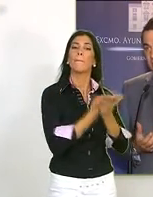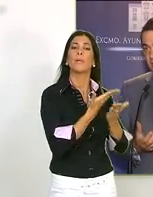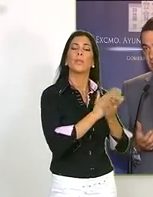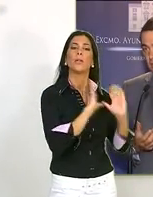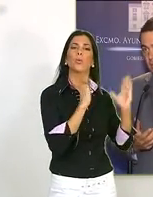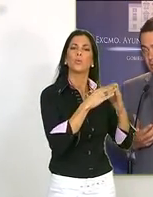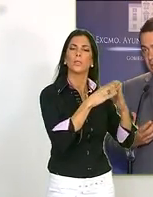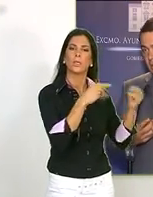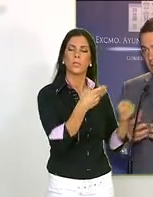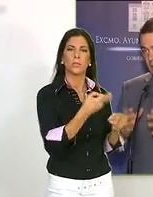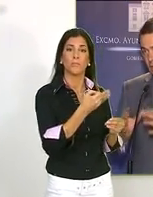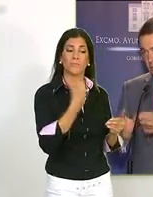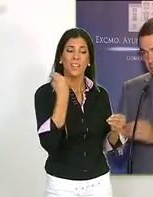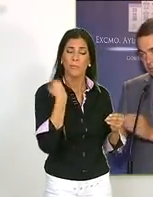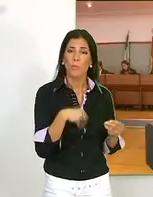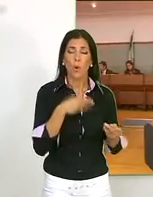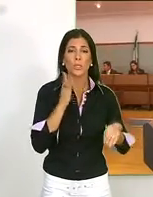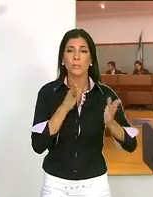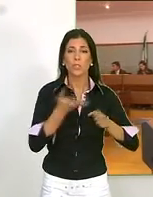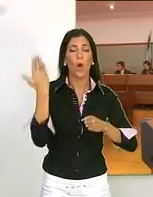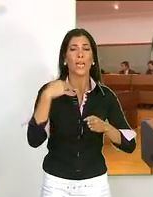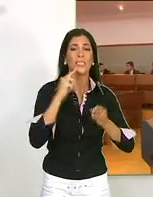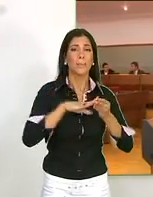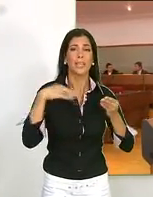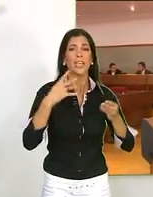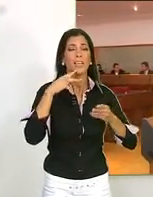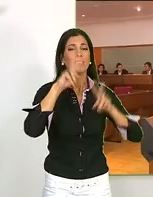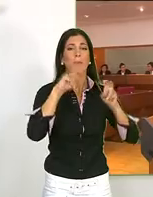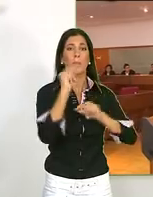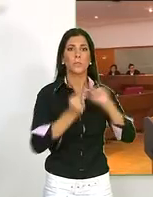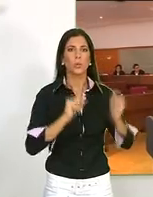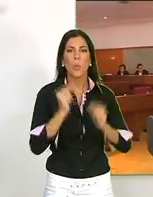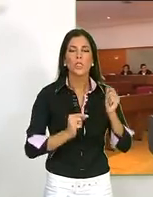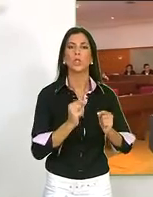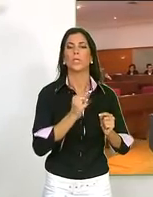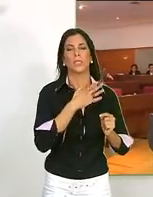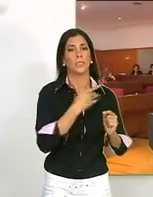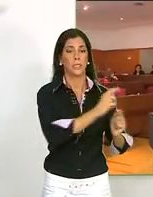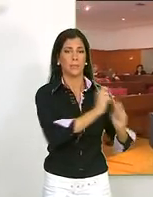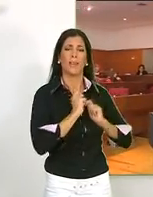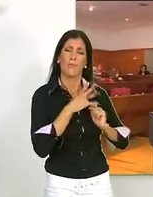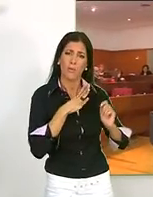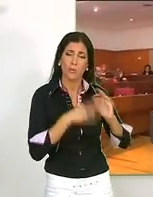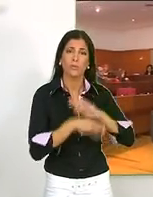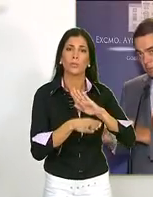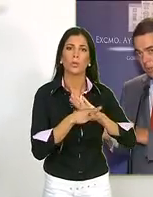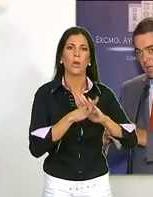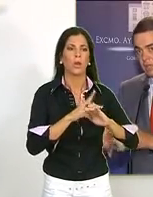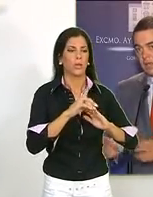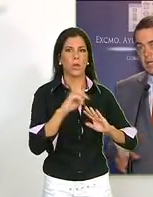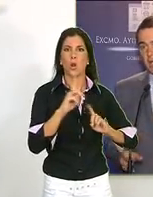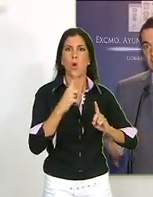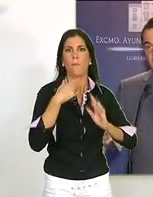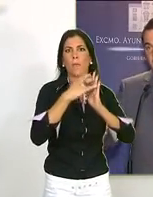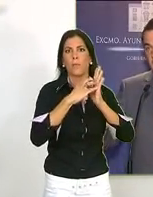político, caso de pedir a la Junta que vuelva a dar el mismo tratamiento en materia presupuestaria que ha